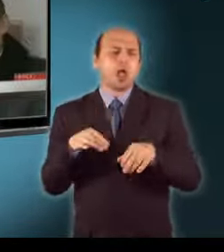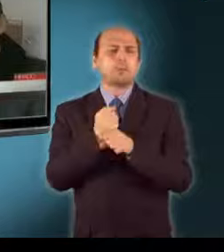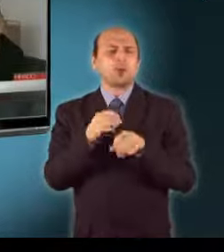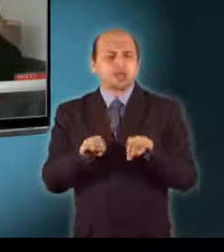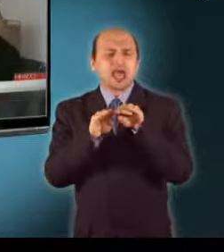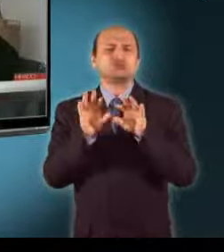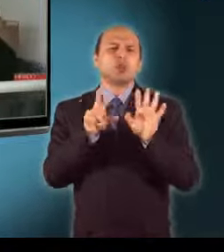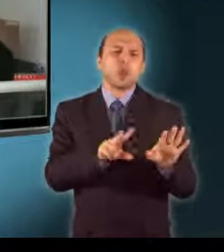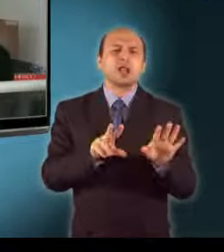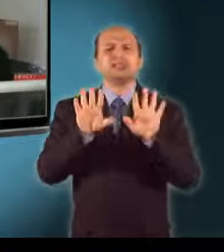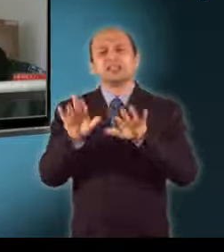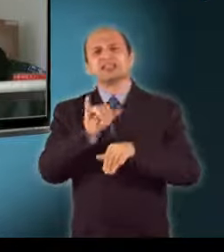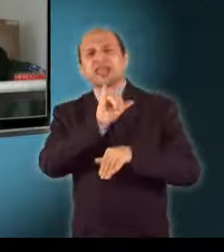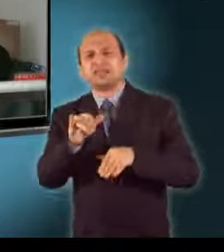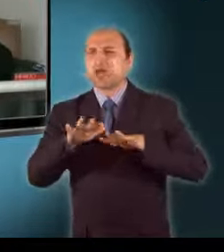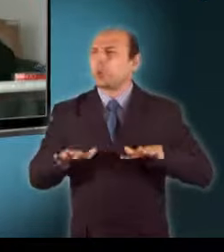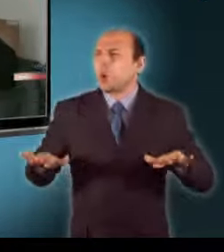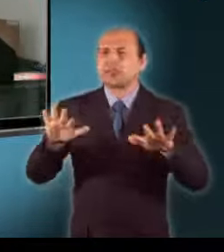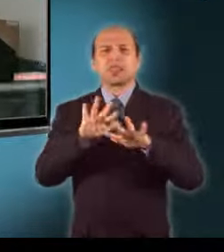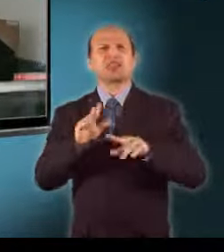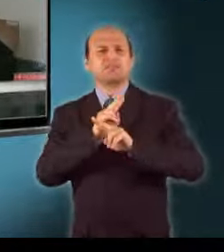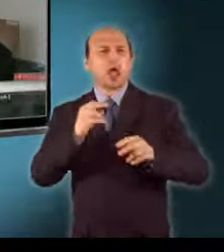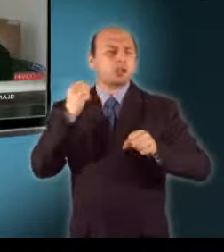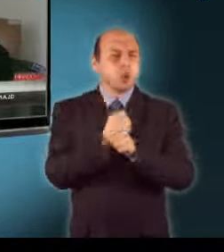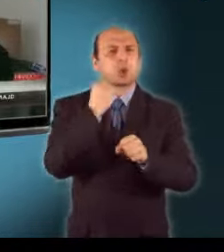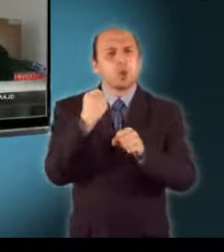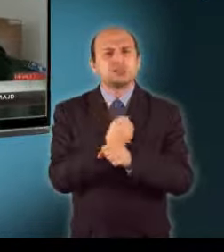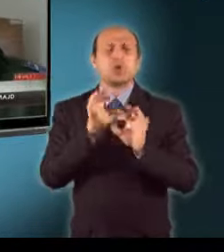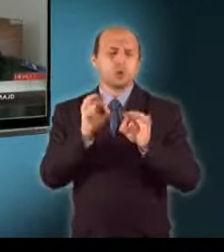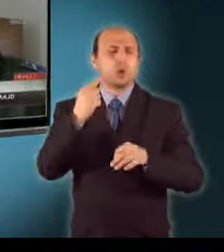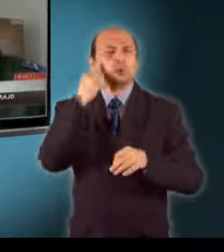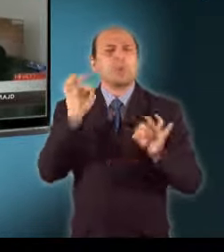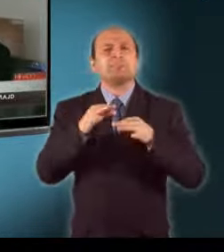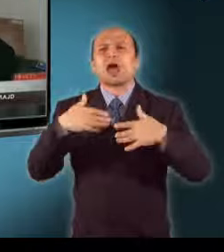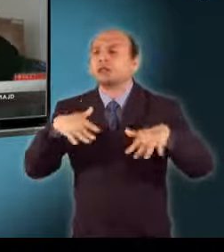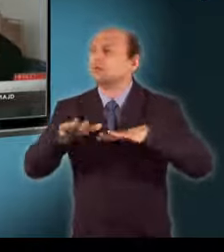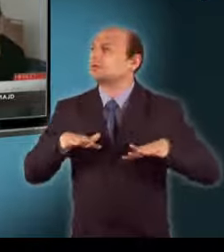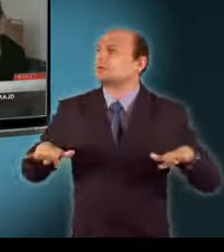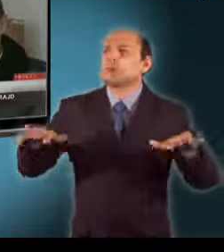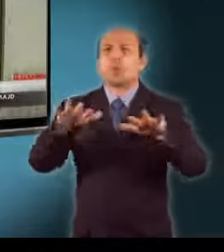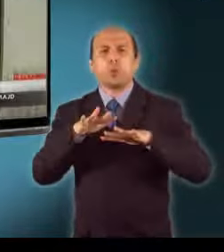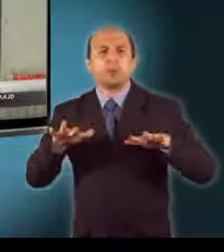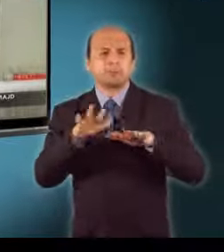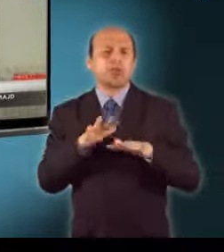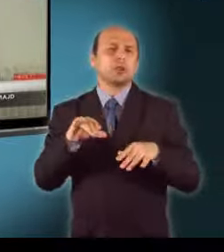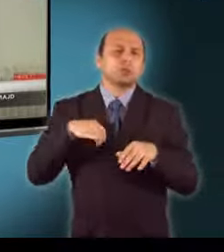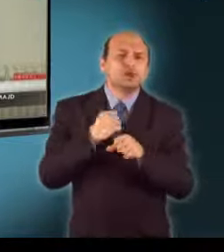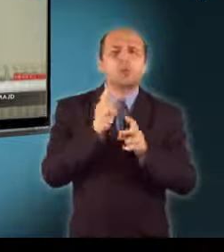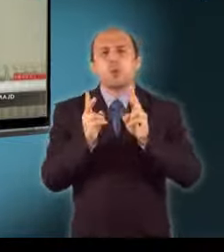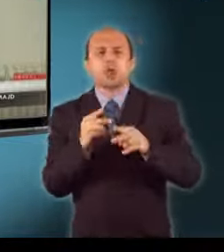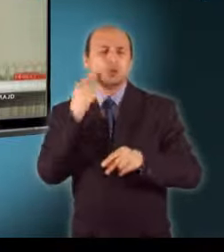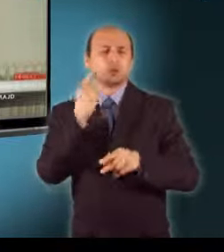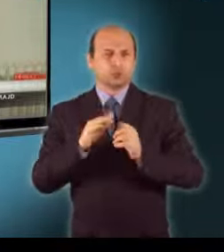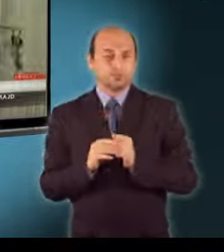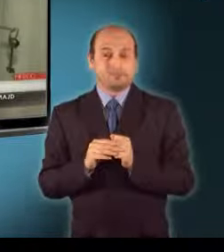itt a környéken teljesítünk szolgáltat, úgyhogy tisztában vagyunk a helyi viszonyokkal, mint bűnügyi, mint közlekedés és egyéb téren. A baranyai kisváros